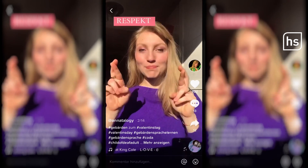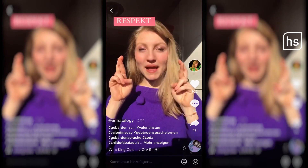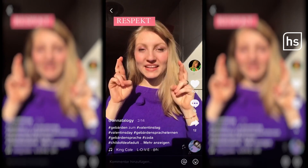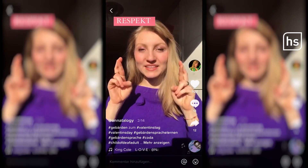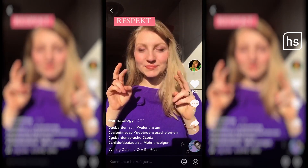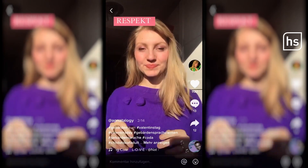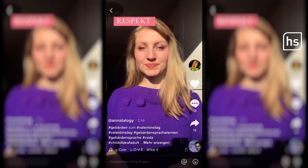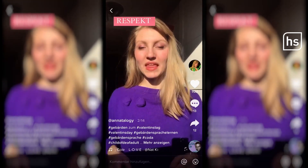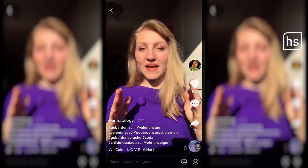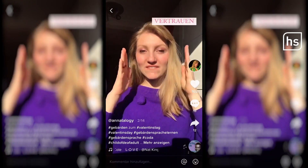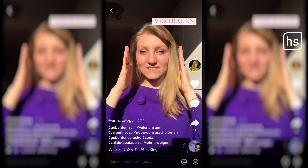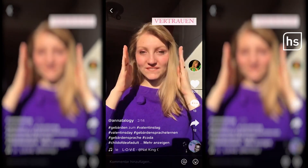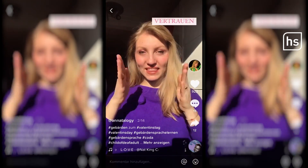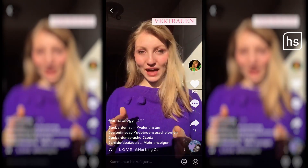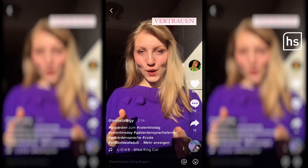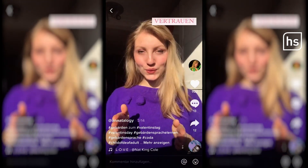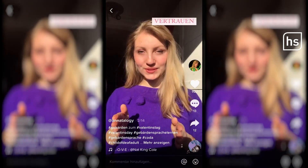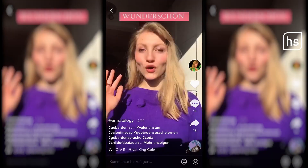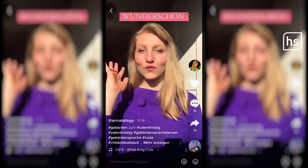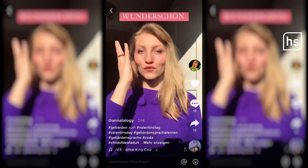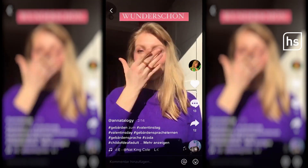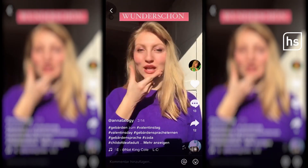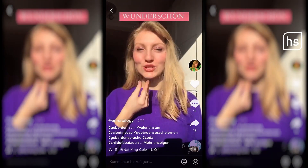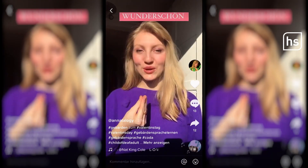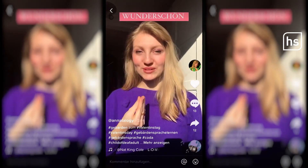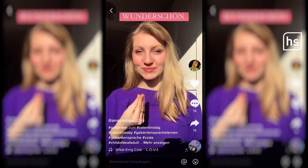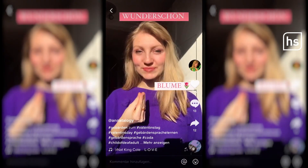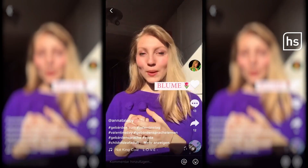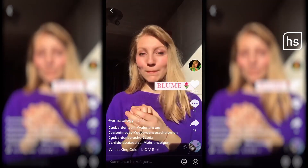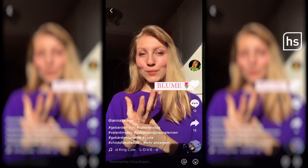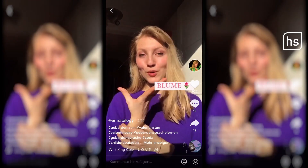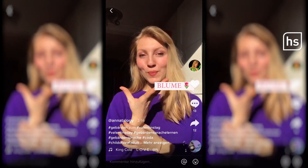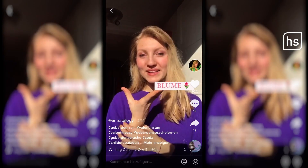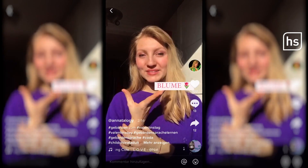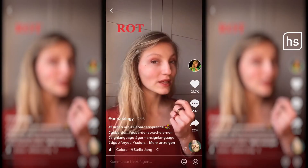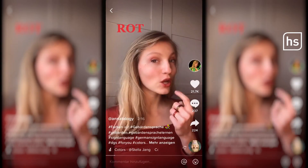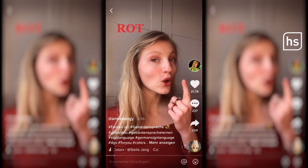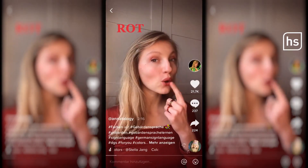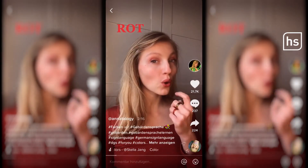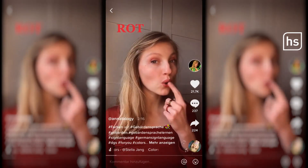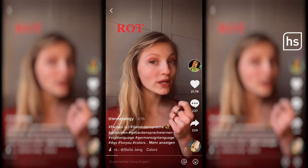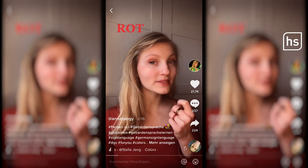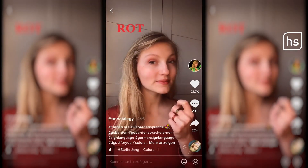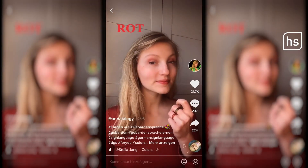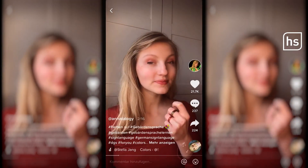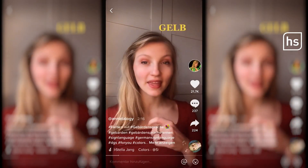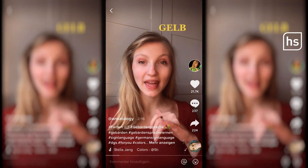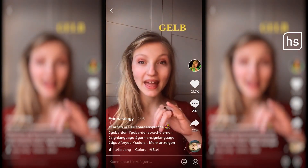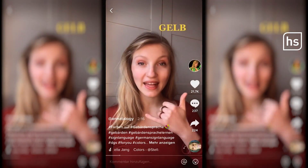Annalisa hat nicht den Anspruch, einen vollständigen Gebärdenkurs auf Social Media anzubieten. Ihr geht es darum, die Menschen für die Sprache von Gehörlosen zu